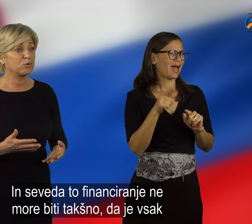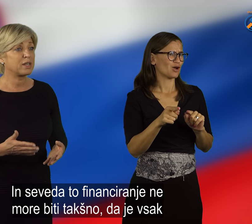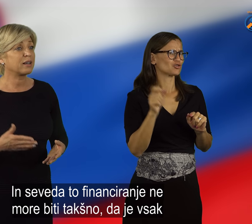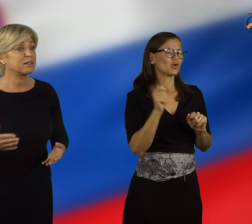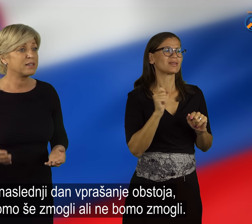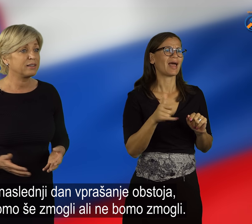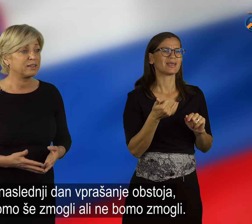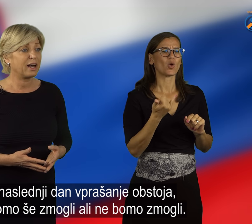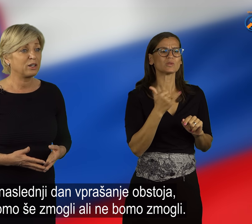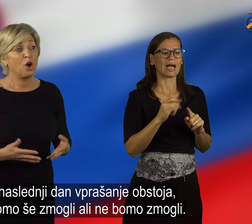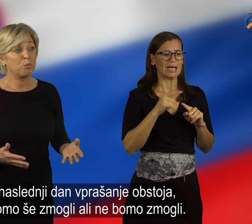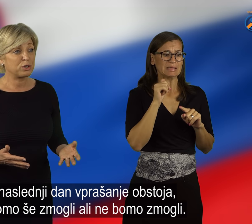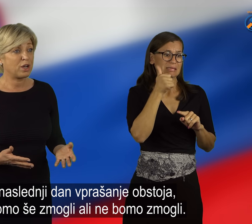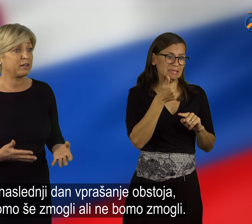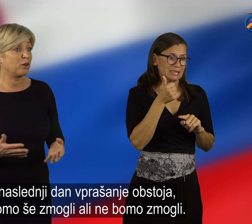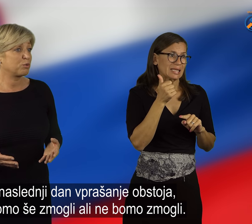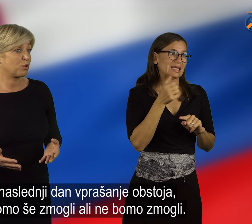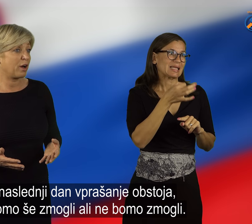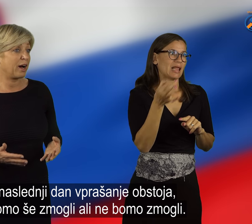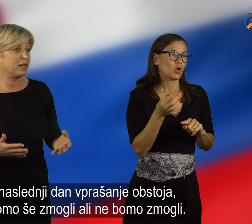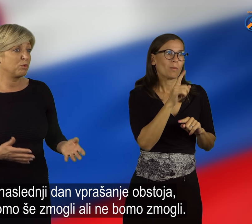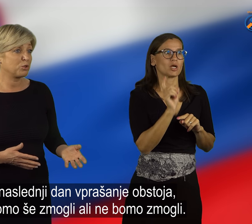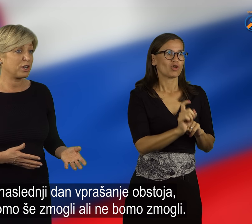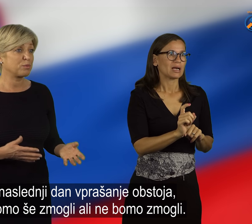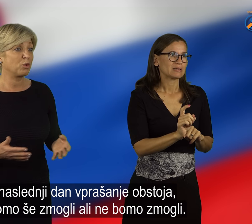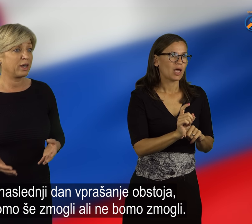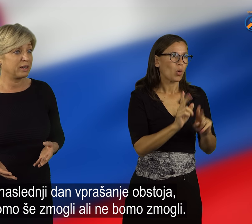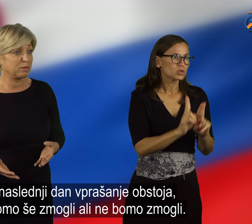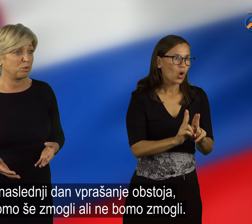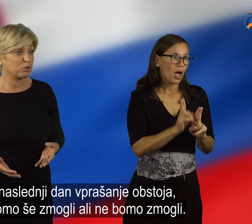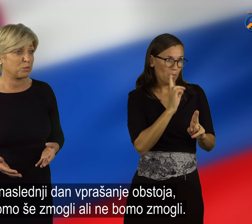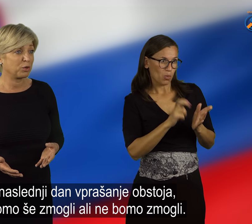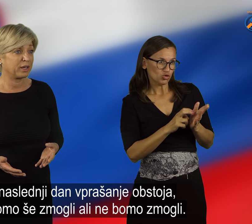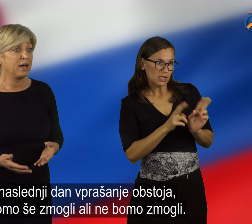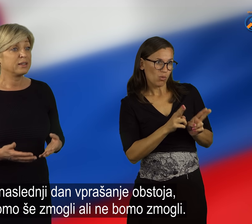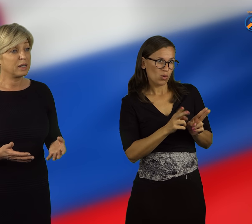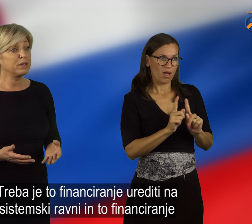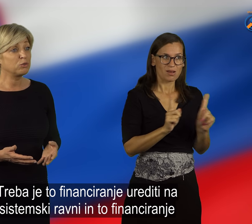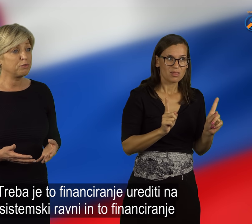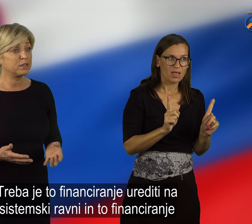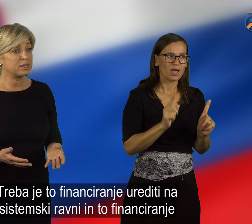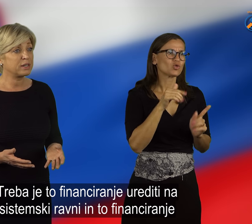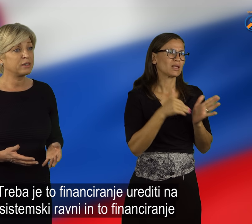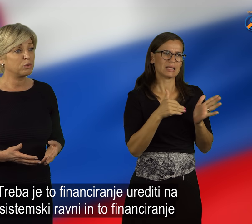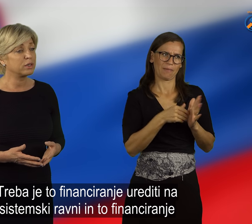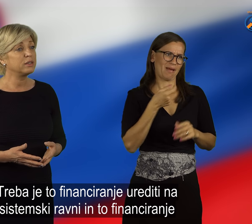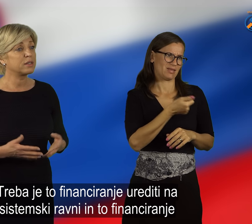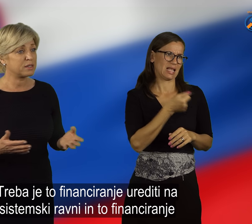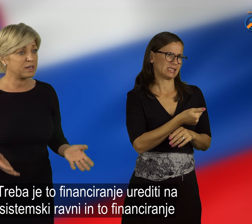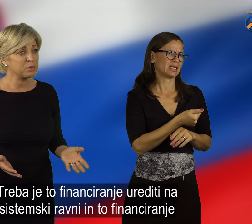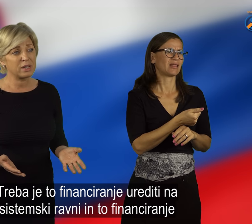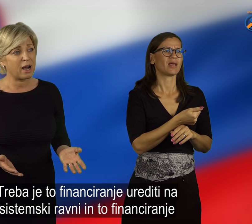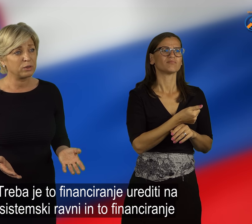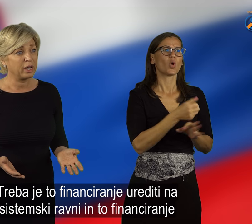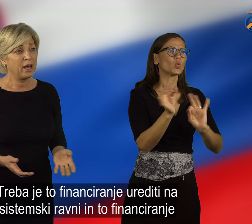je vsak naslednji dan vprašanje obstoja, ali bomo še zmogli, ali ne bomo zmogli. Treba je to financiranje urediti